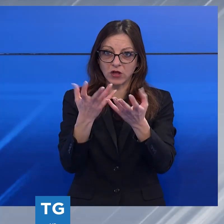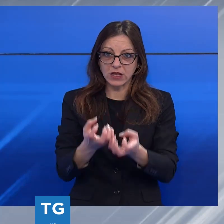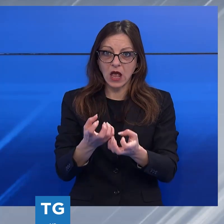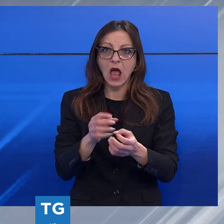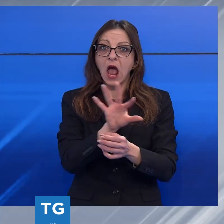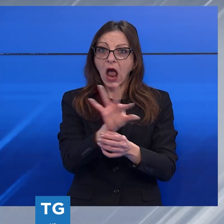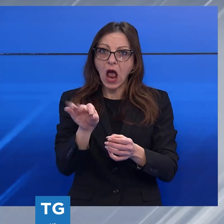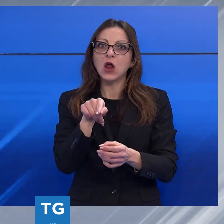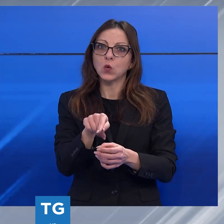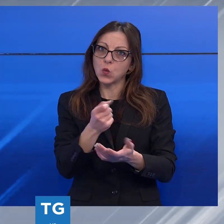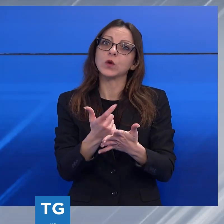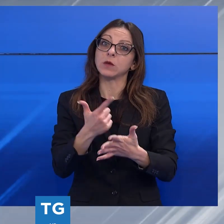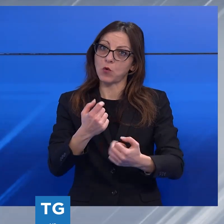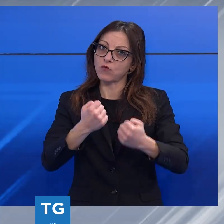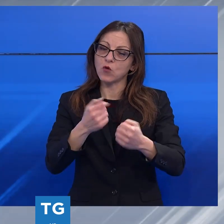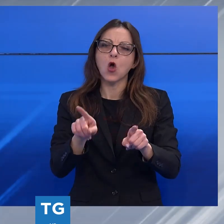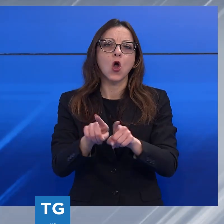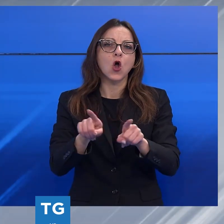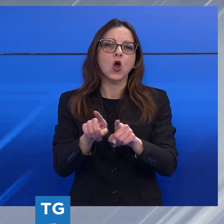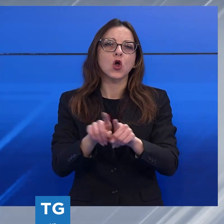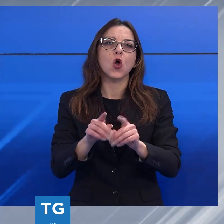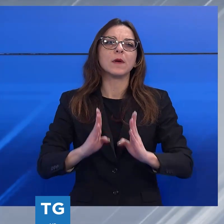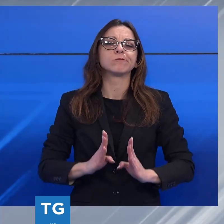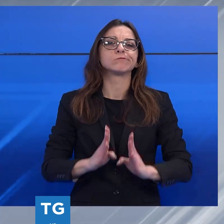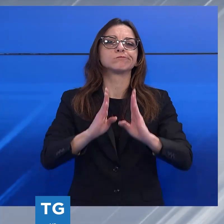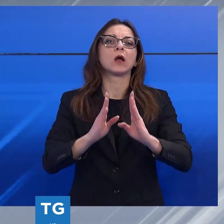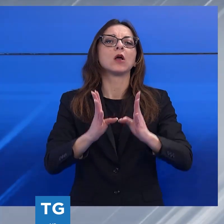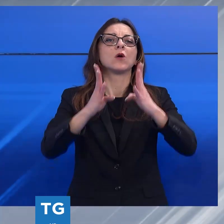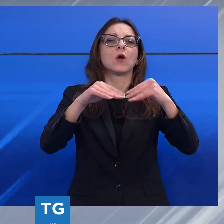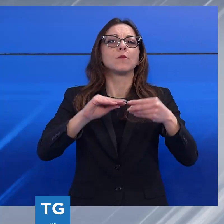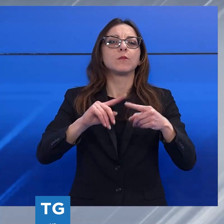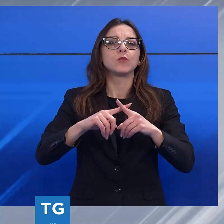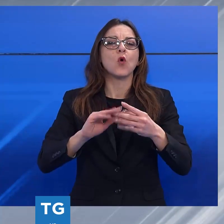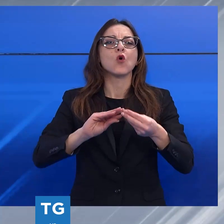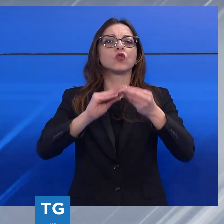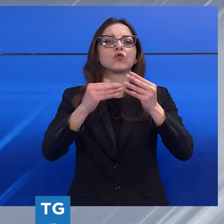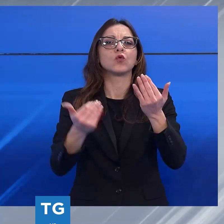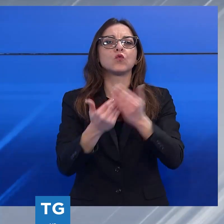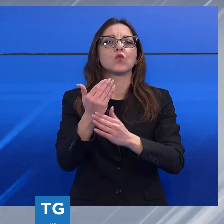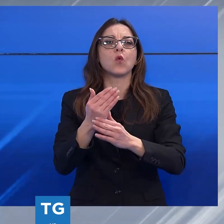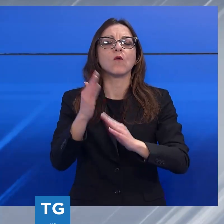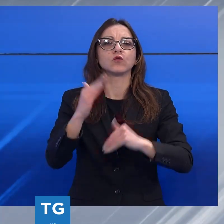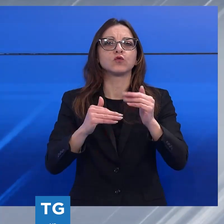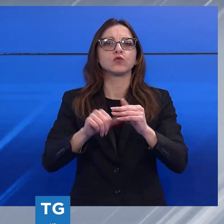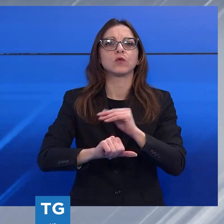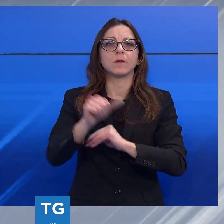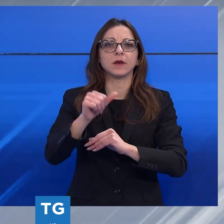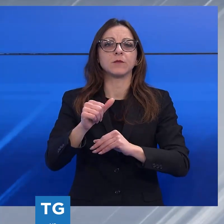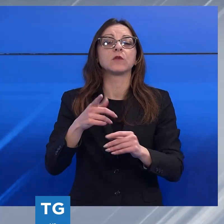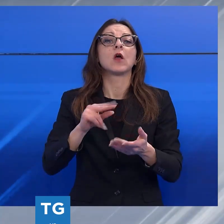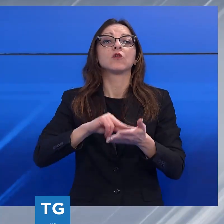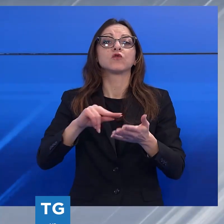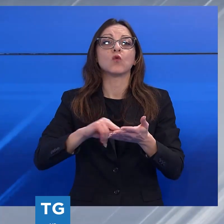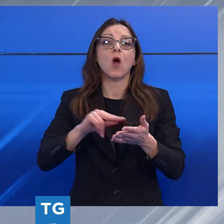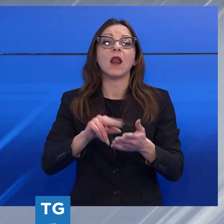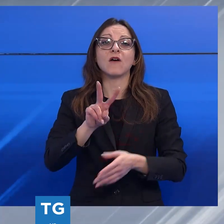dei quali decisamente importanti, come la demolizione e la ricostruzione con ampliamento dell'edificio principale del liceo scientifico Vallisneri a